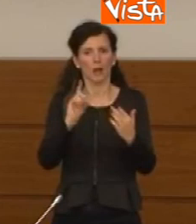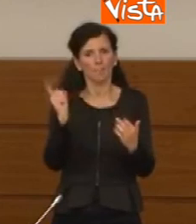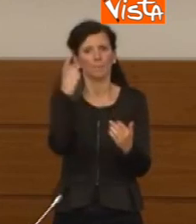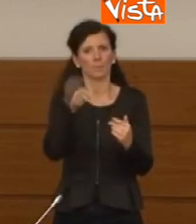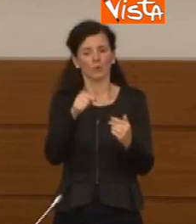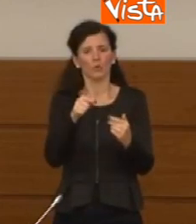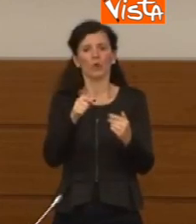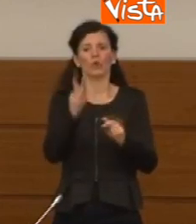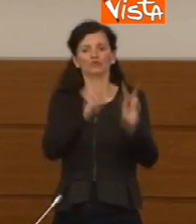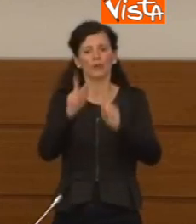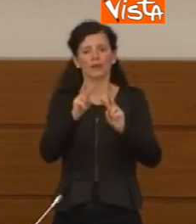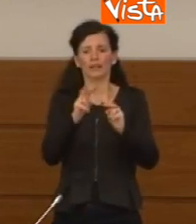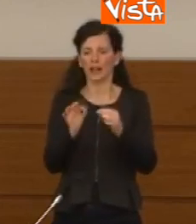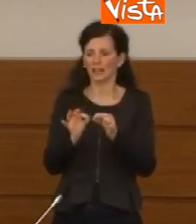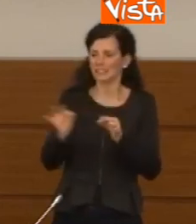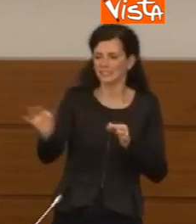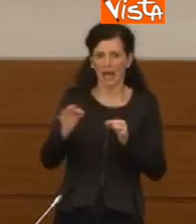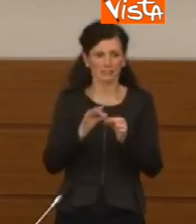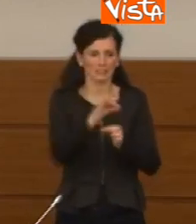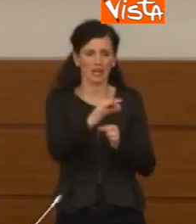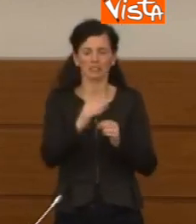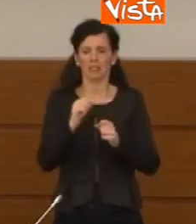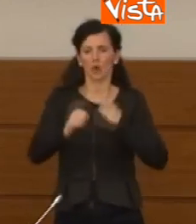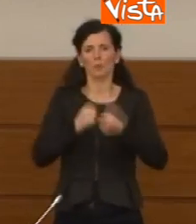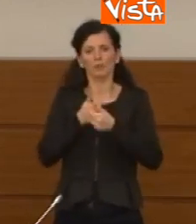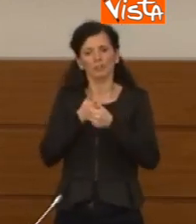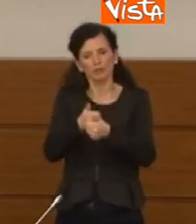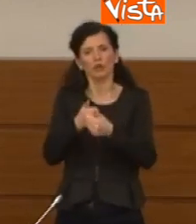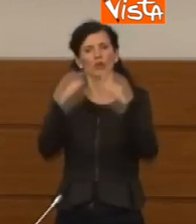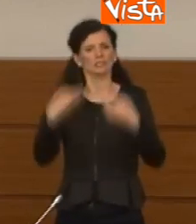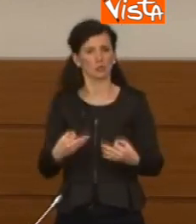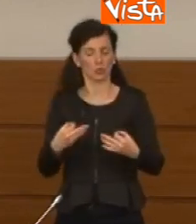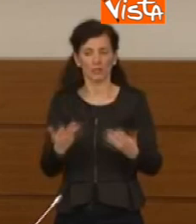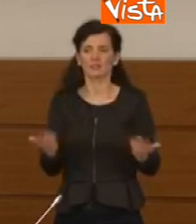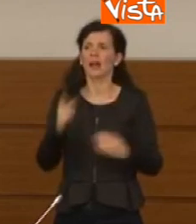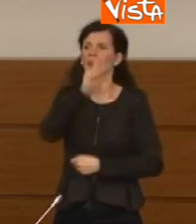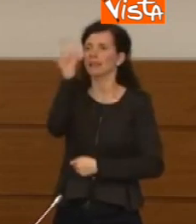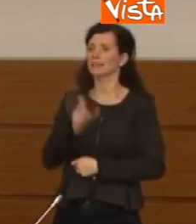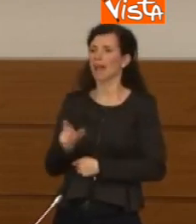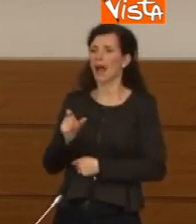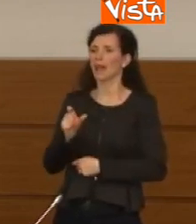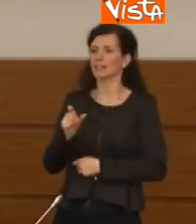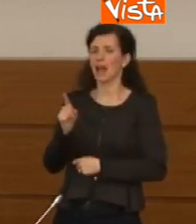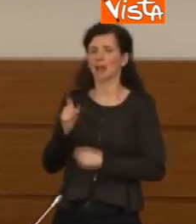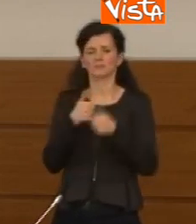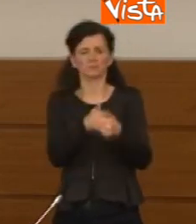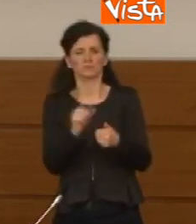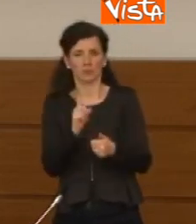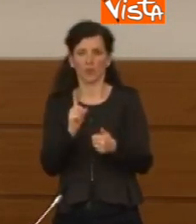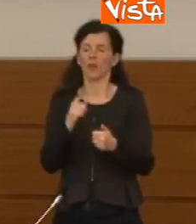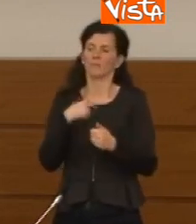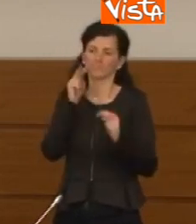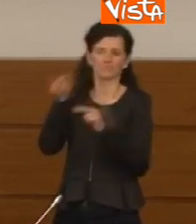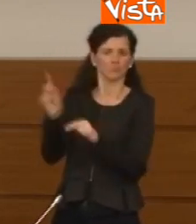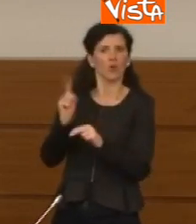questa distanza. Nel resto d'Italia, però, non è che dice esente, bisogna comunque mantenere l'attenzione